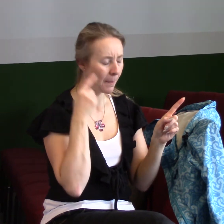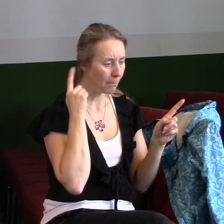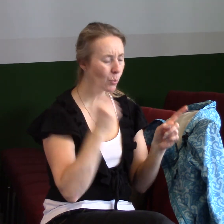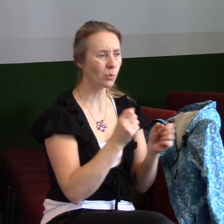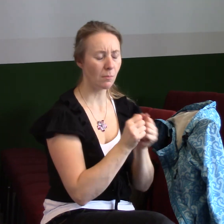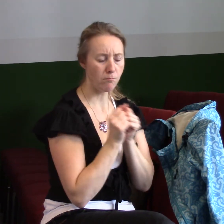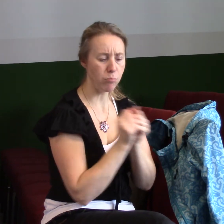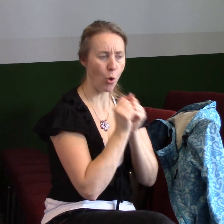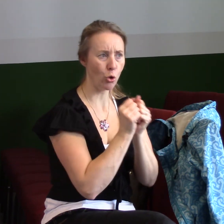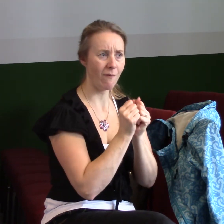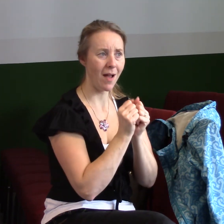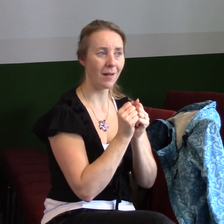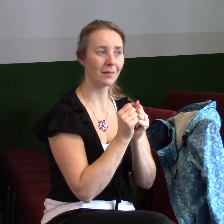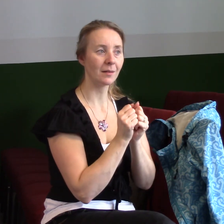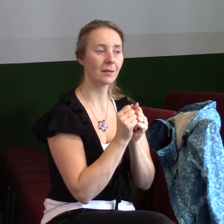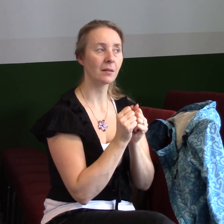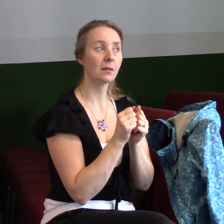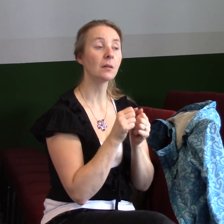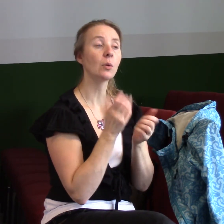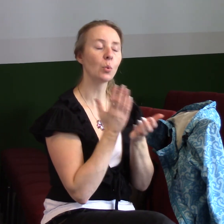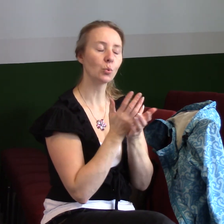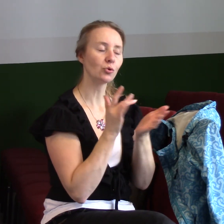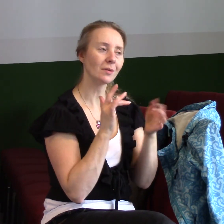bojem, ten prožijeme svům v Kristu vítězství.